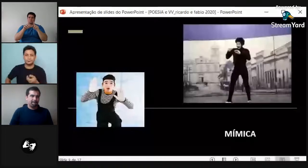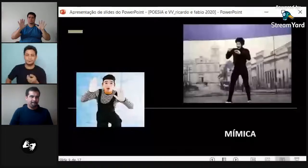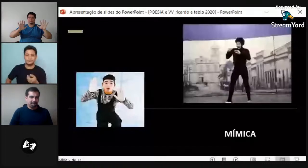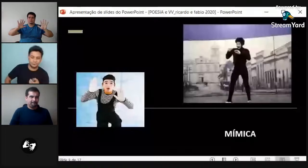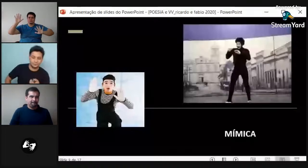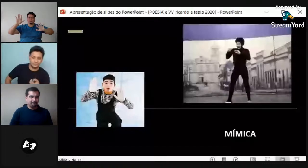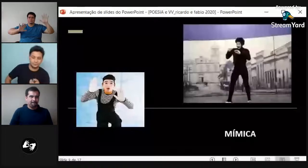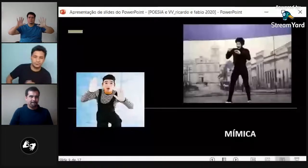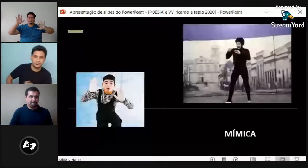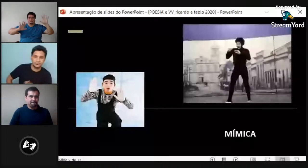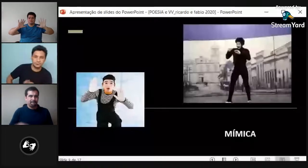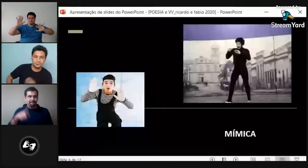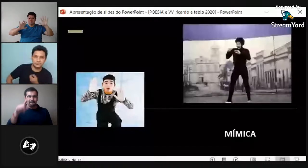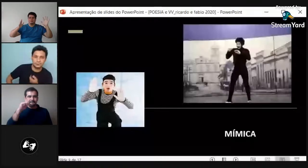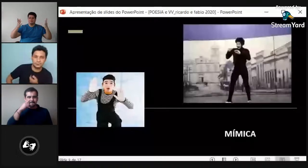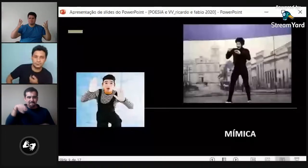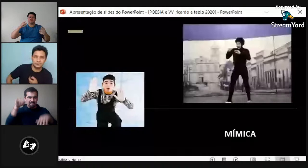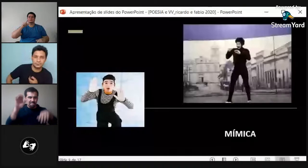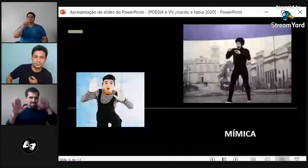Ah, esto es mímica.